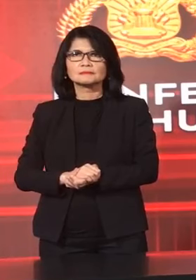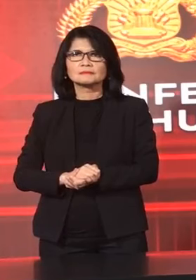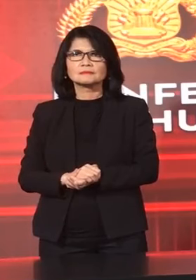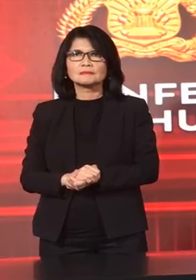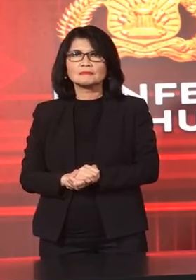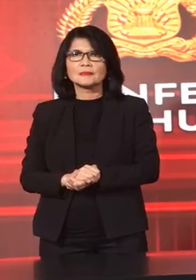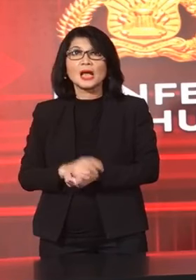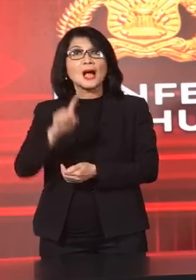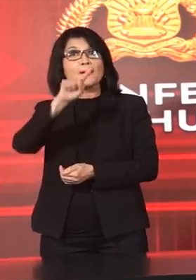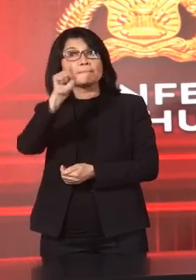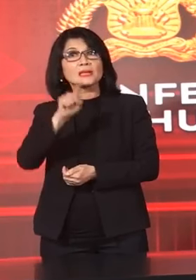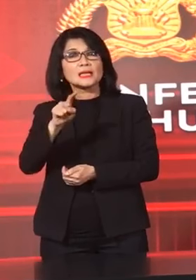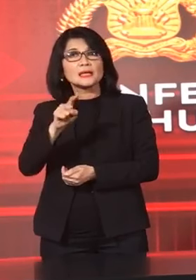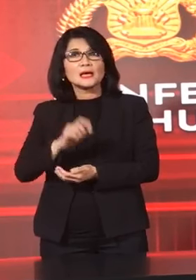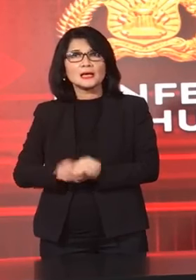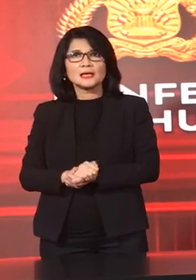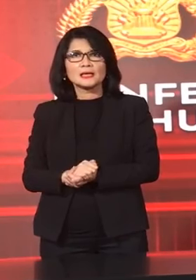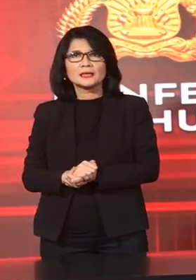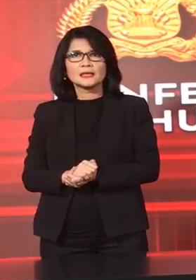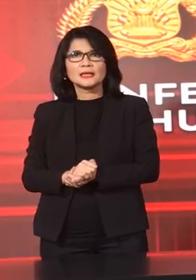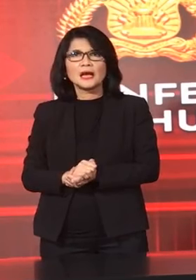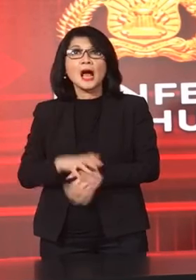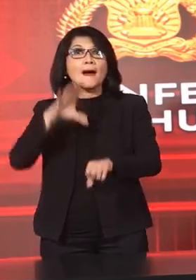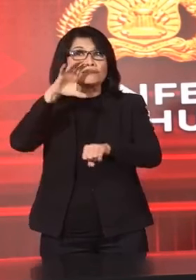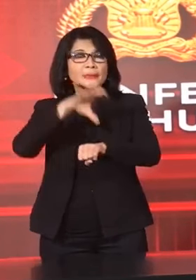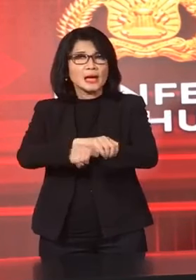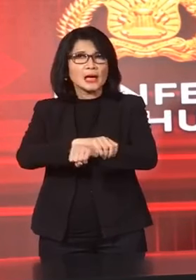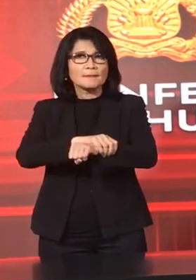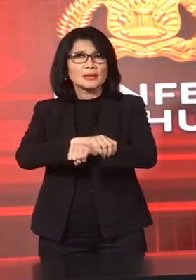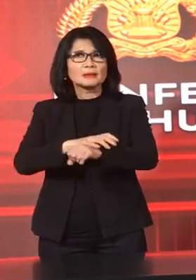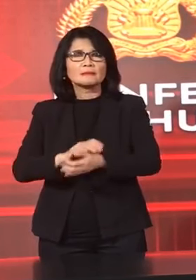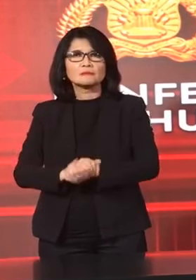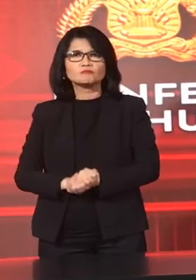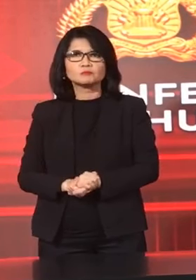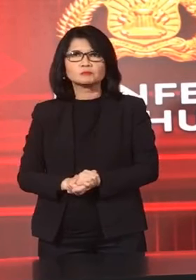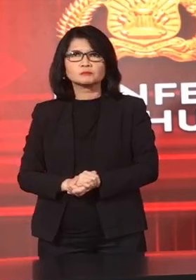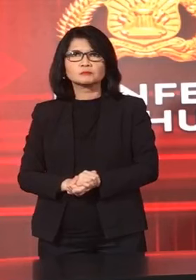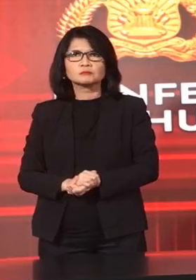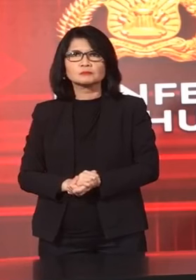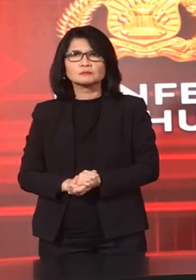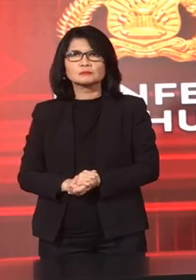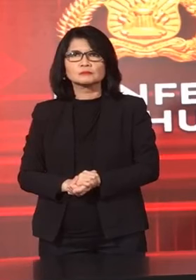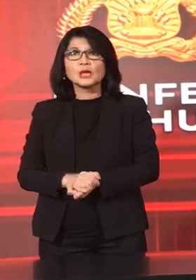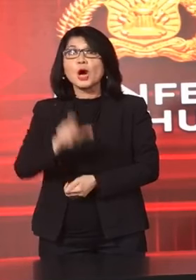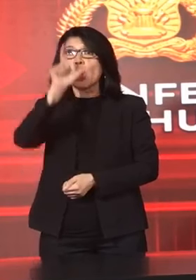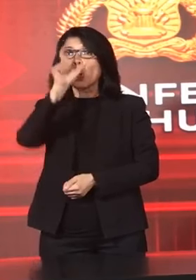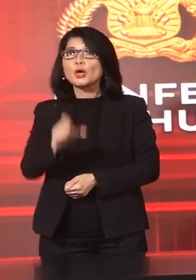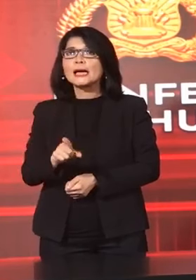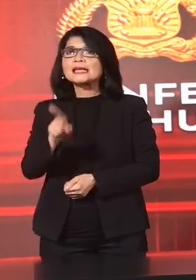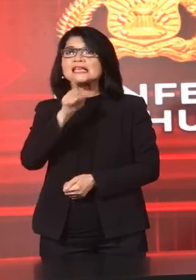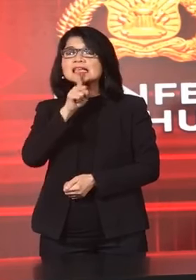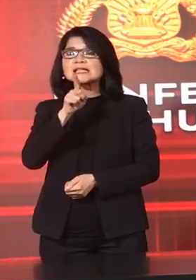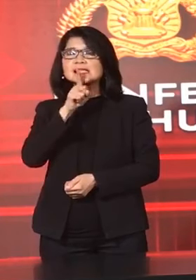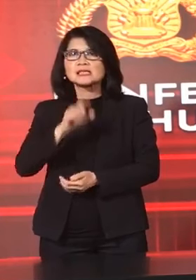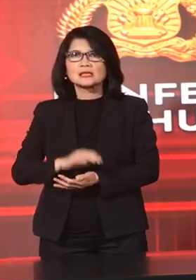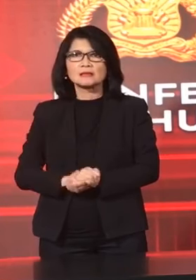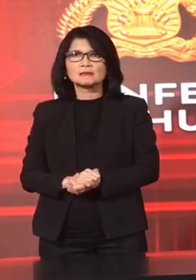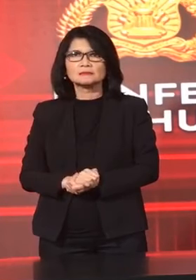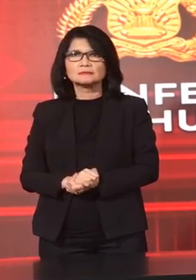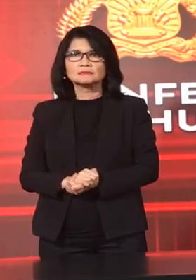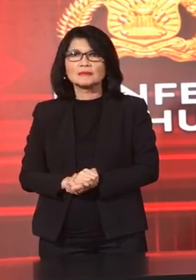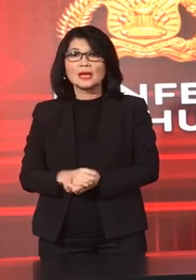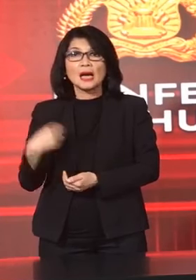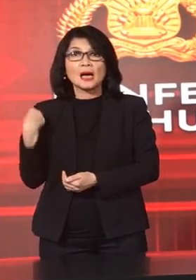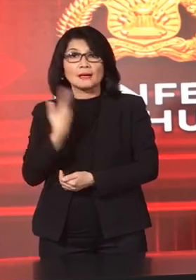Pertanyaan Penangkapan Warga Negara Inggris Kami